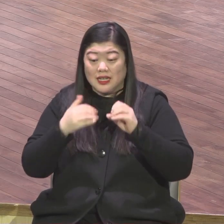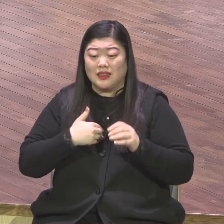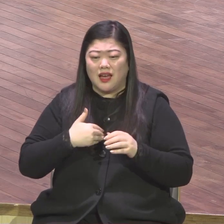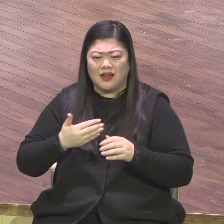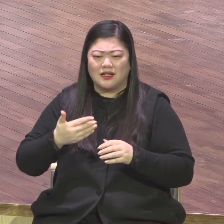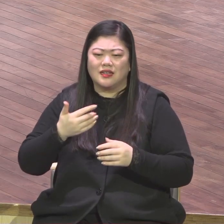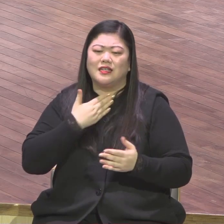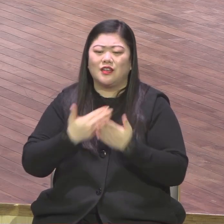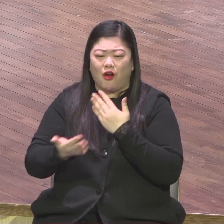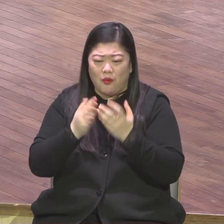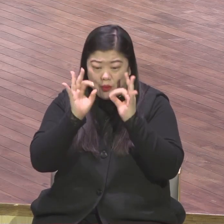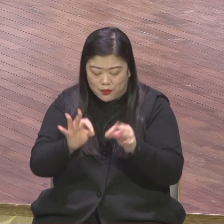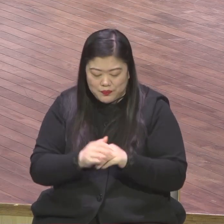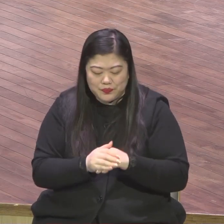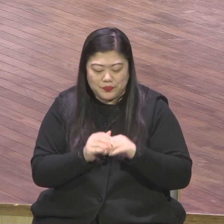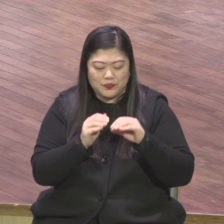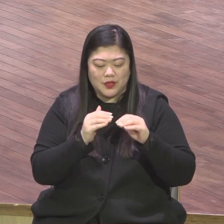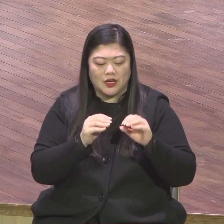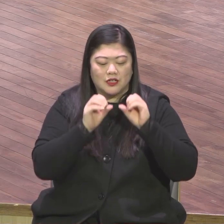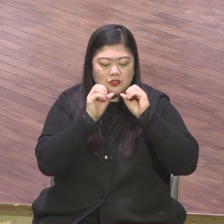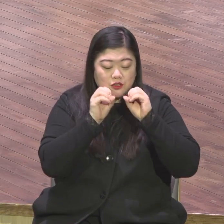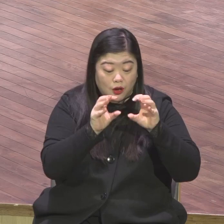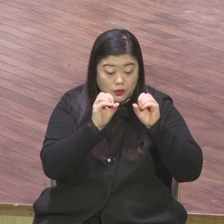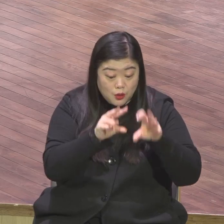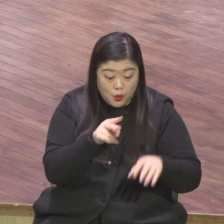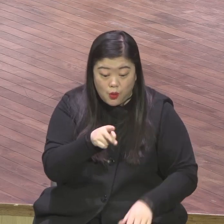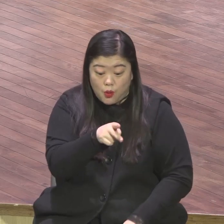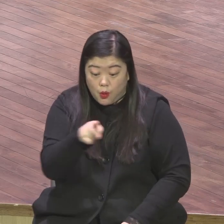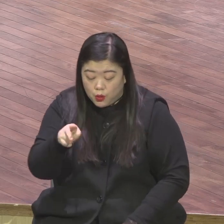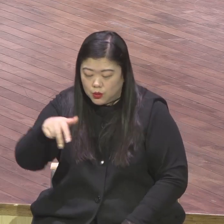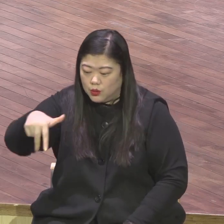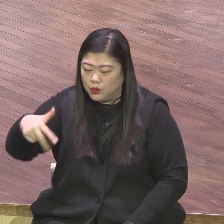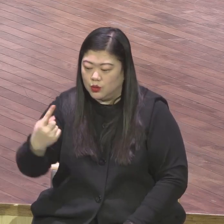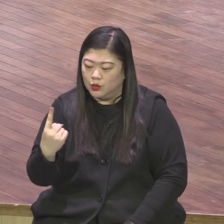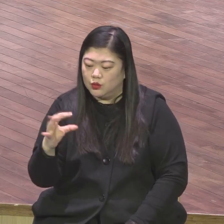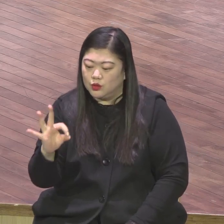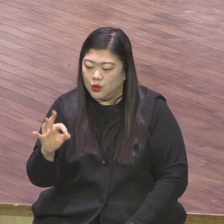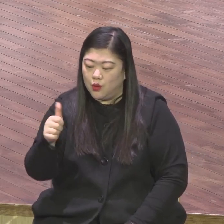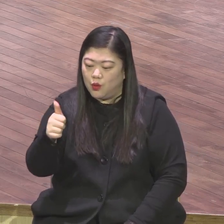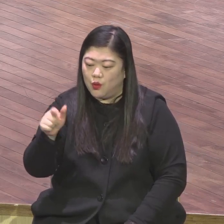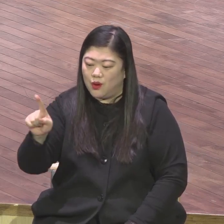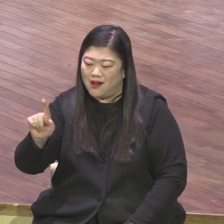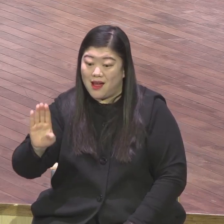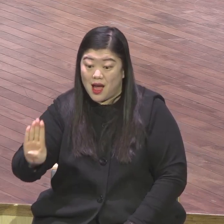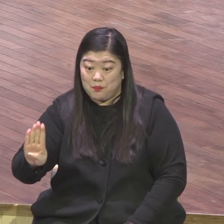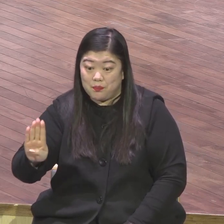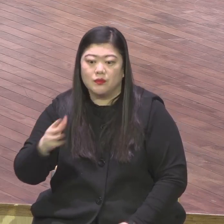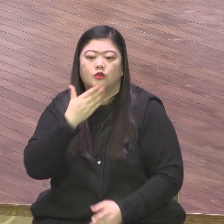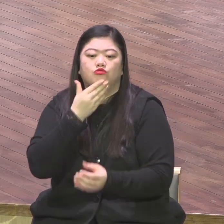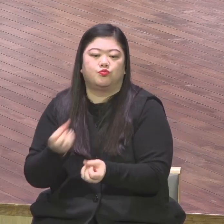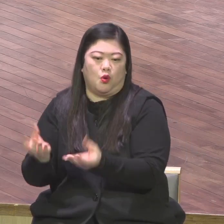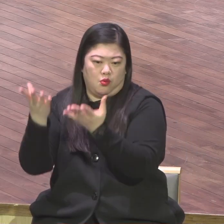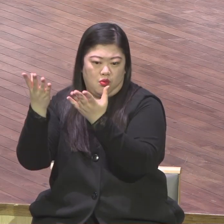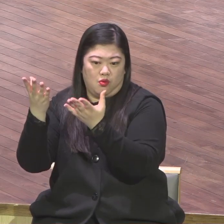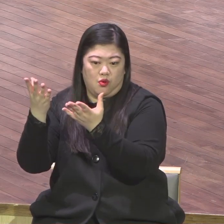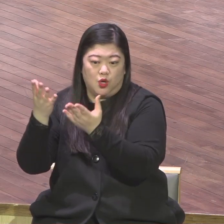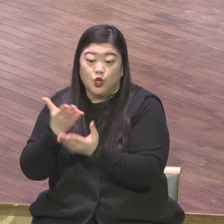말이 무슨 말인가 하면 이 기도하고 말씀 다 이걸 뭘 하기 위한 준비냐 하면 말씀 선포하기 위한